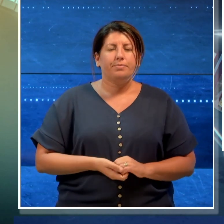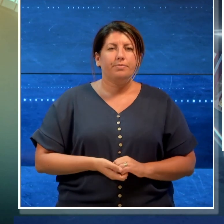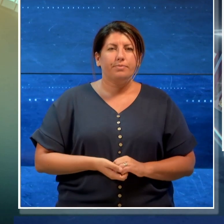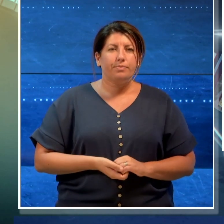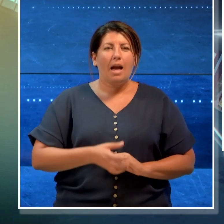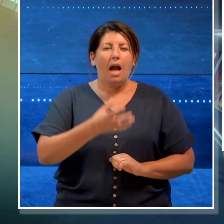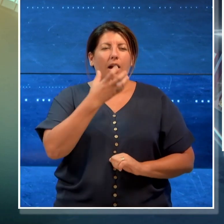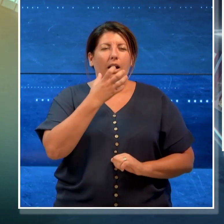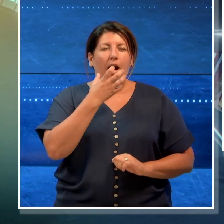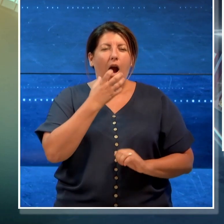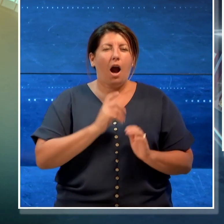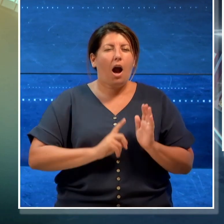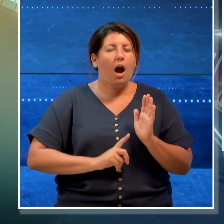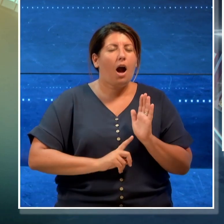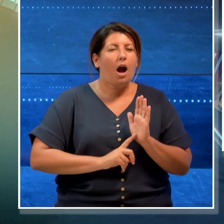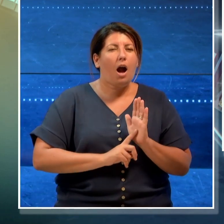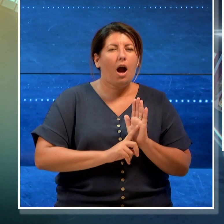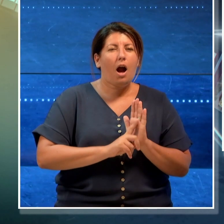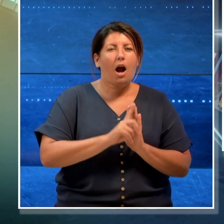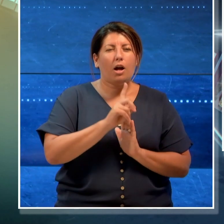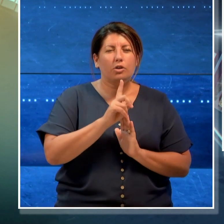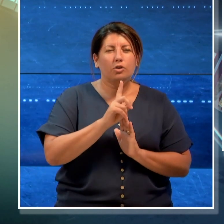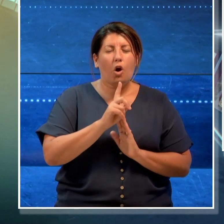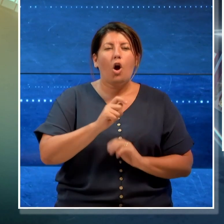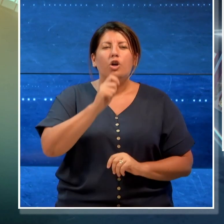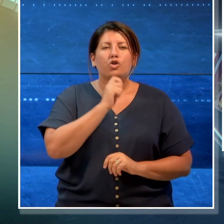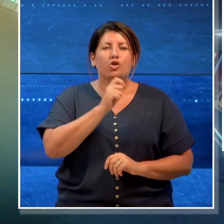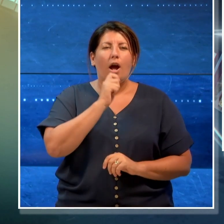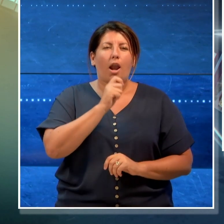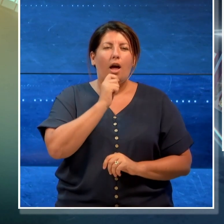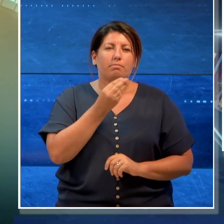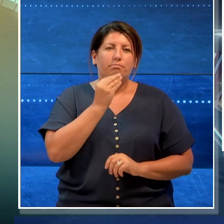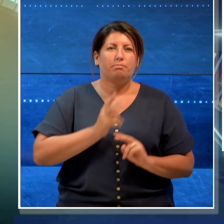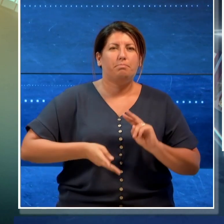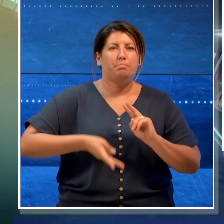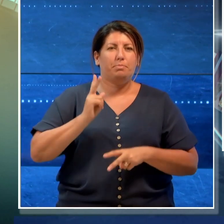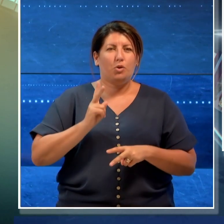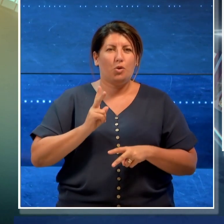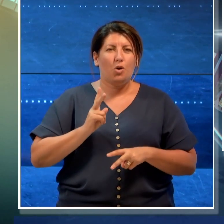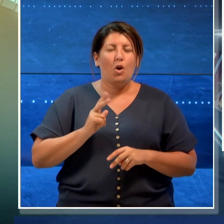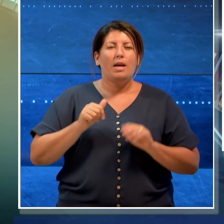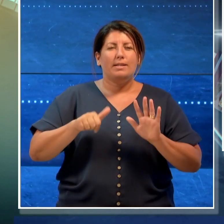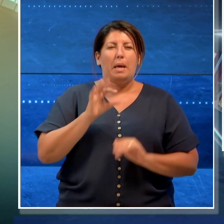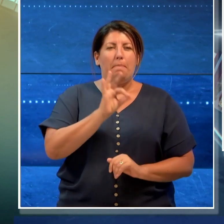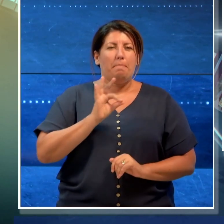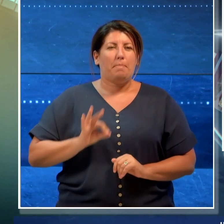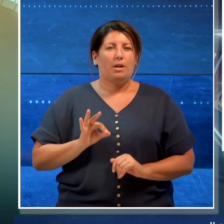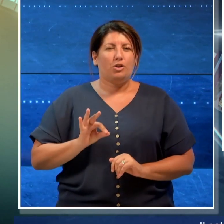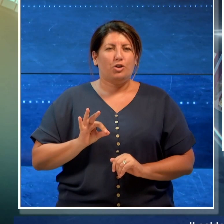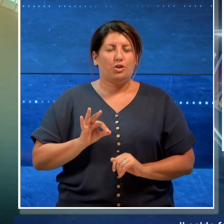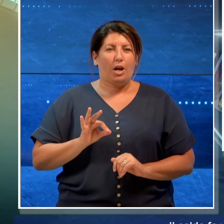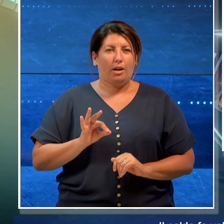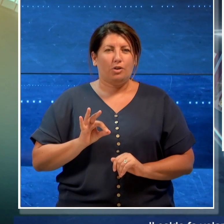Il caldo fa volare i consumi di gelato del 6%, con il ritorno di